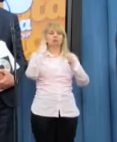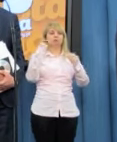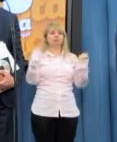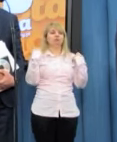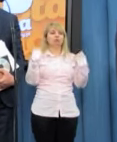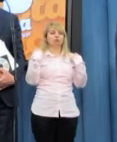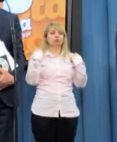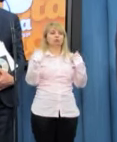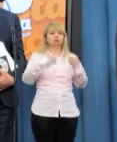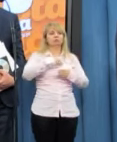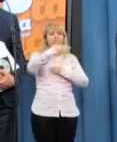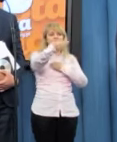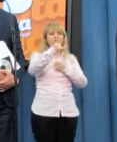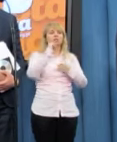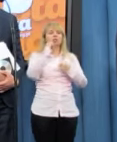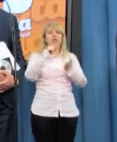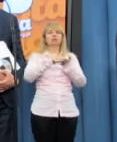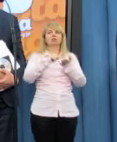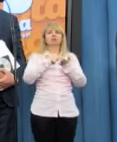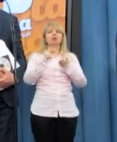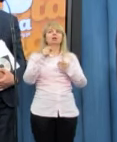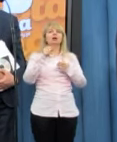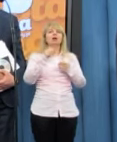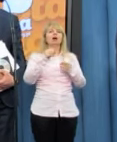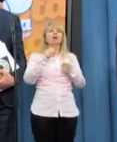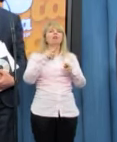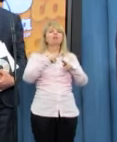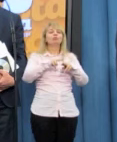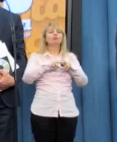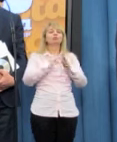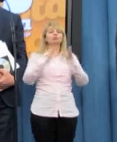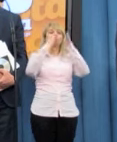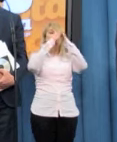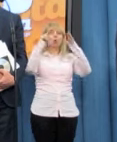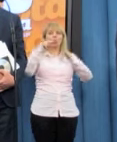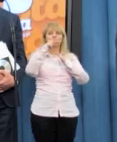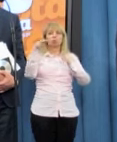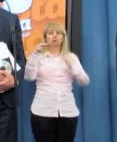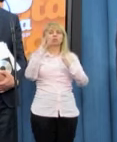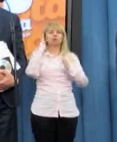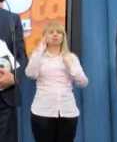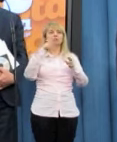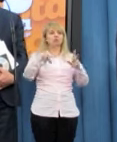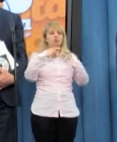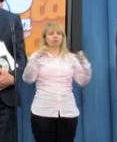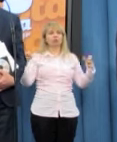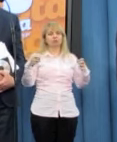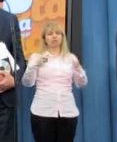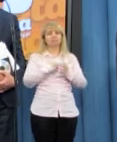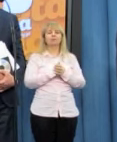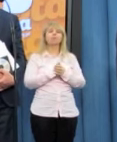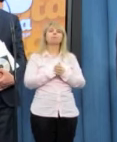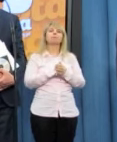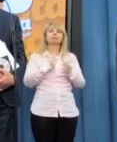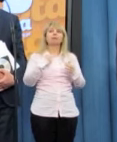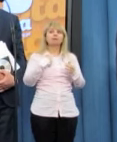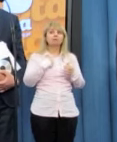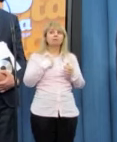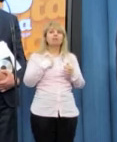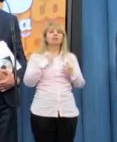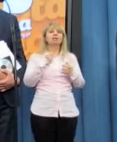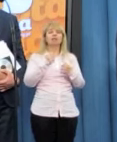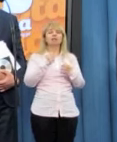i w związku z tym realnie fundusz kościelny zostanie rozwiązany. Chcę powiedzieć, że my byliśmy